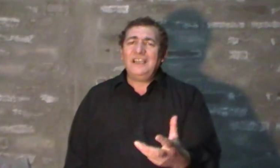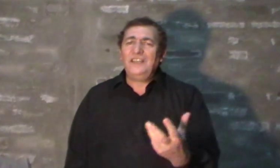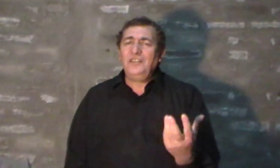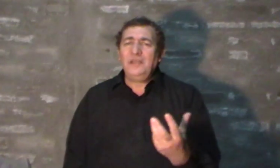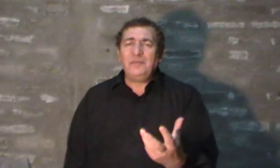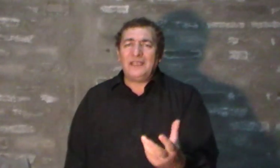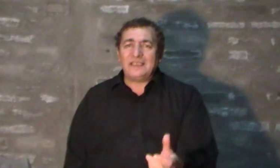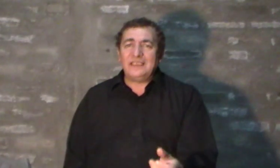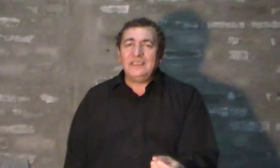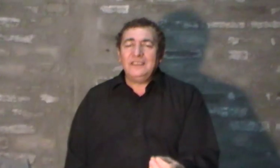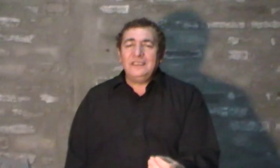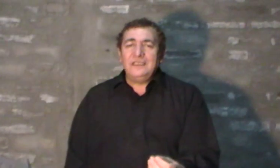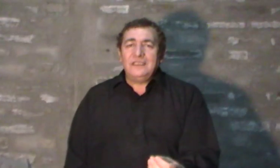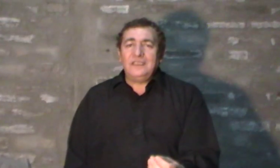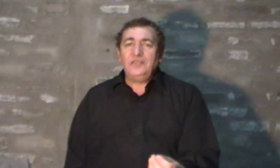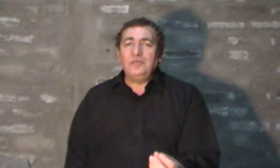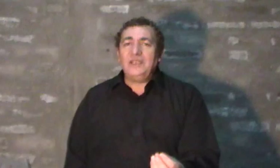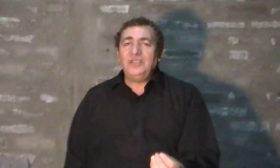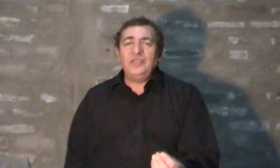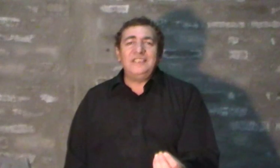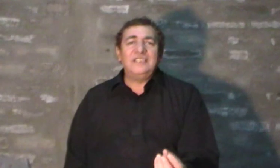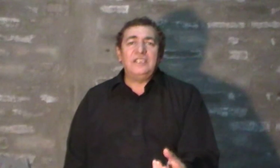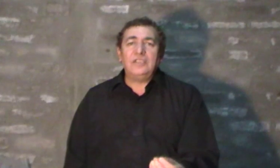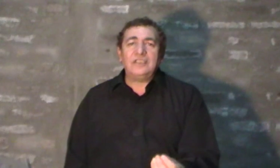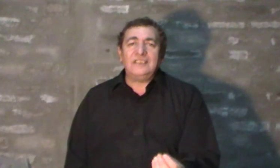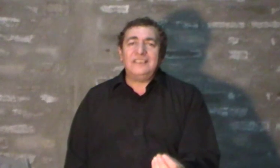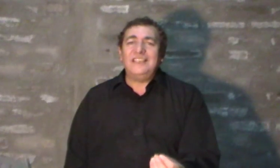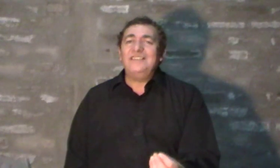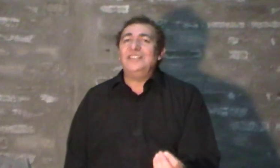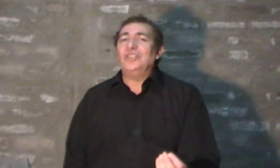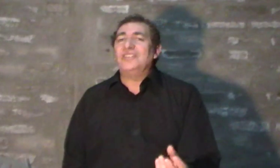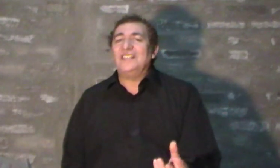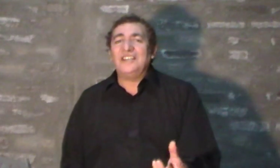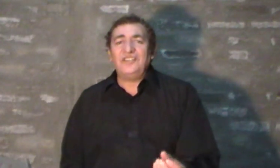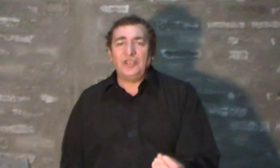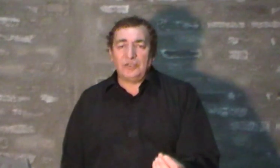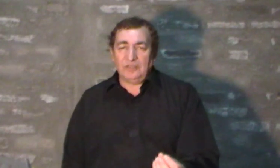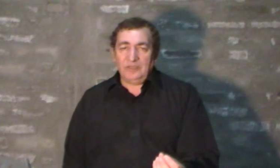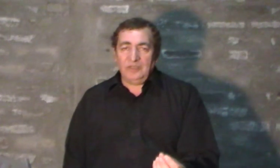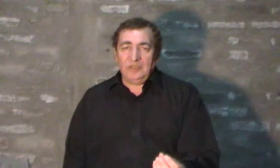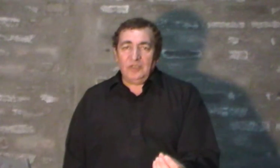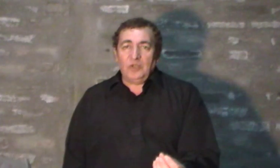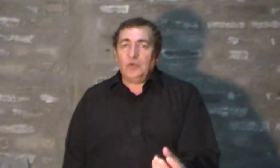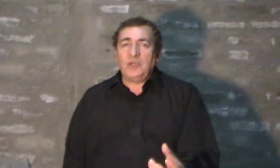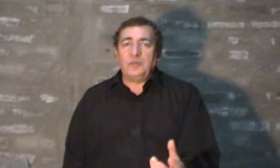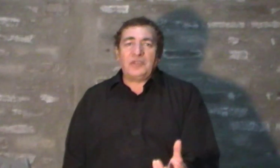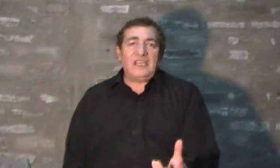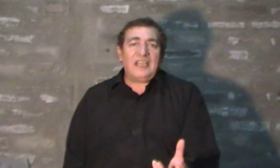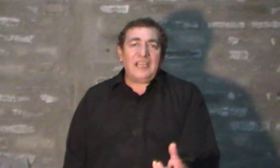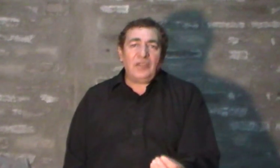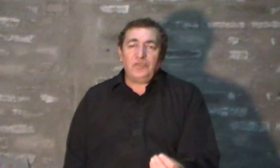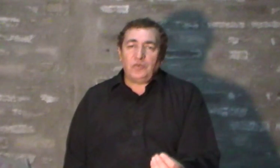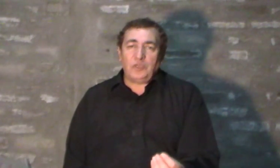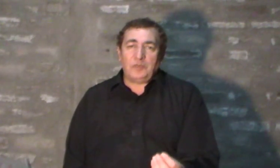relajación aparte es un baño interior de desintoxicación. Un cuerpo relajado es un cuerpo